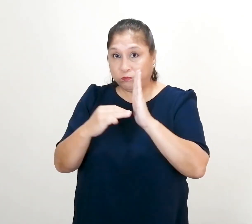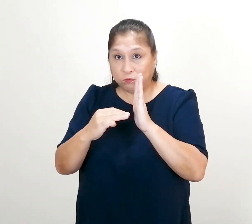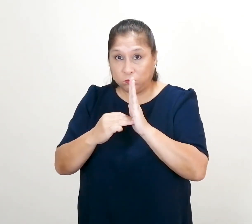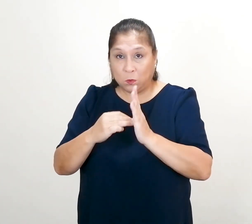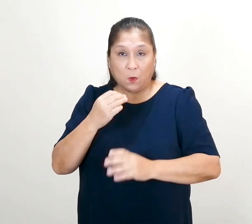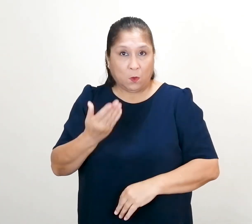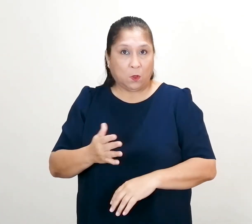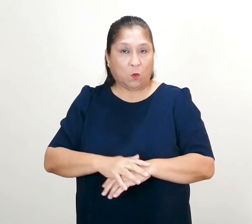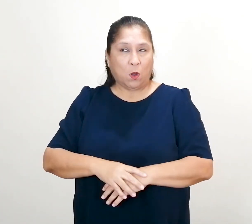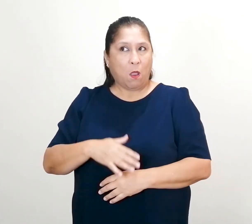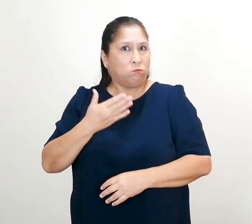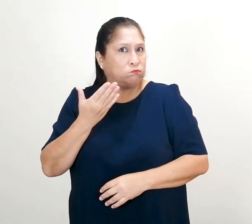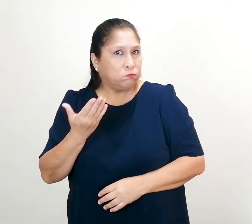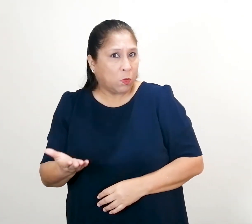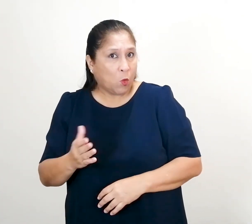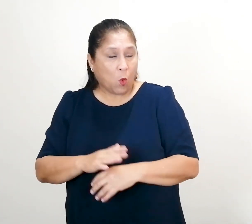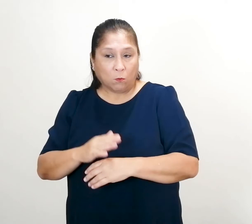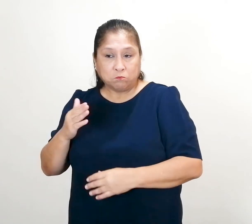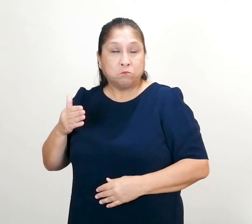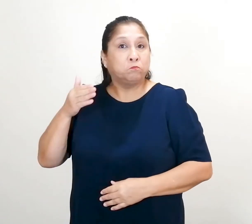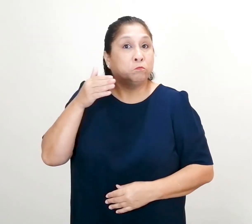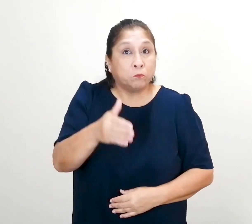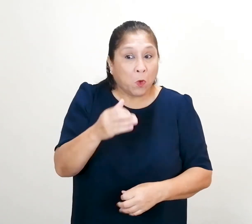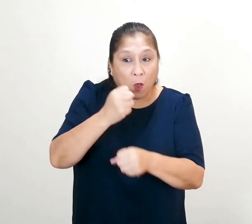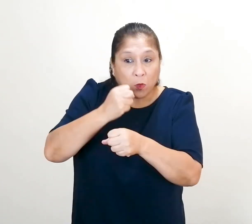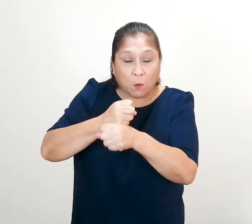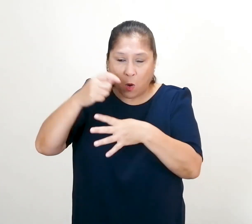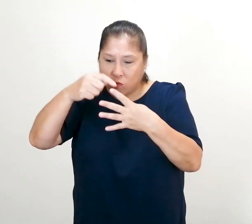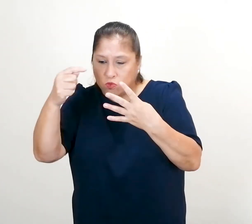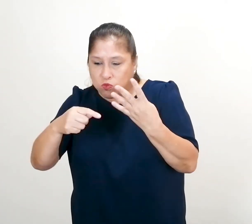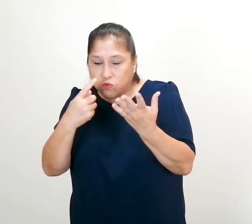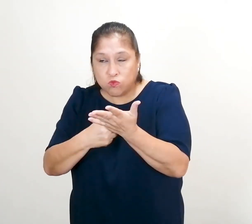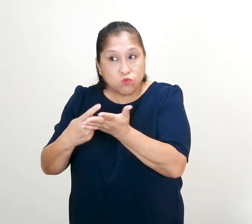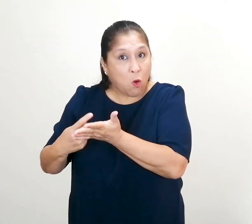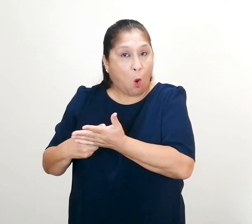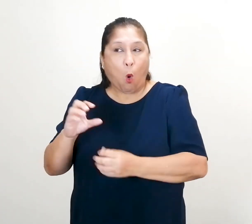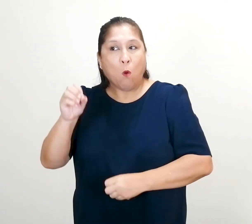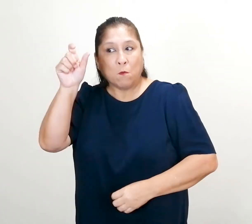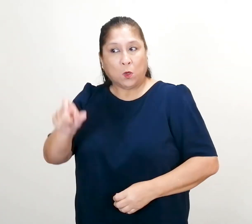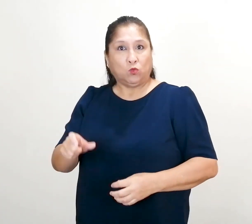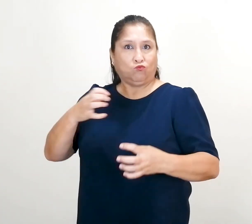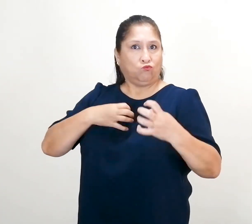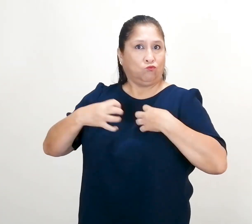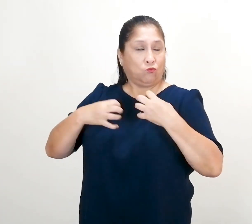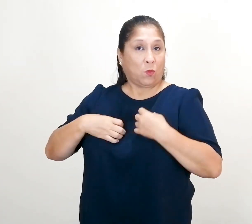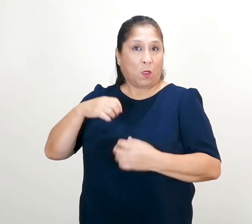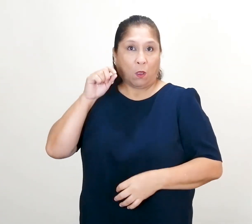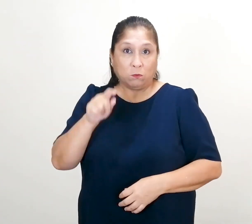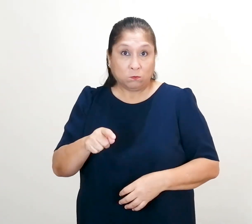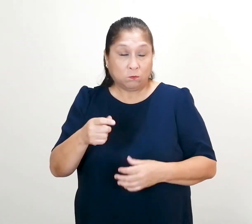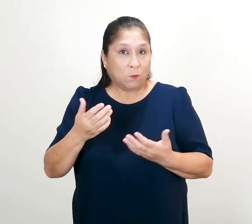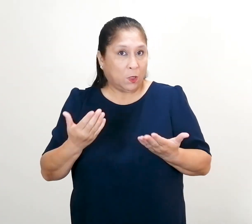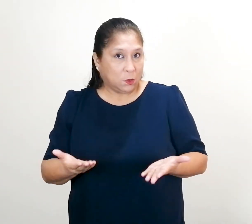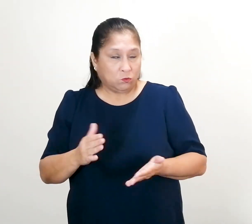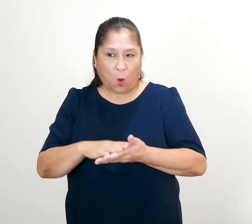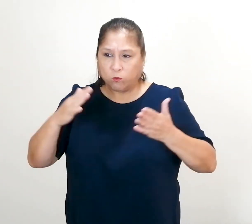Del mismo modo, interviene de oficio ante la queja de algún ciudadano. Asimismo, promueve la educación